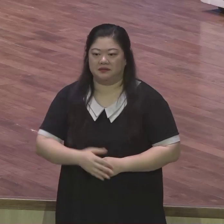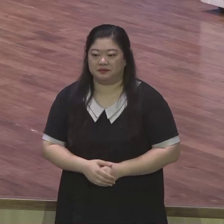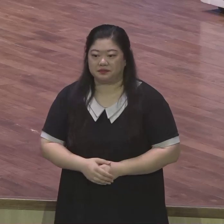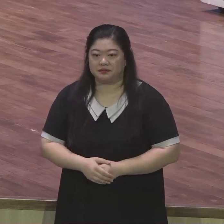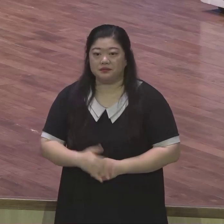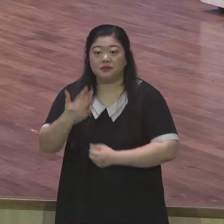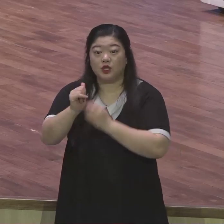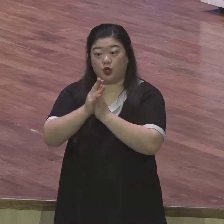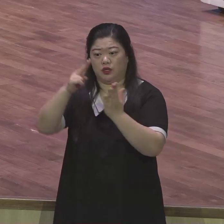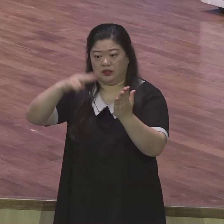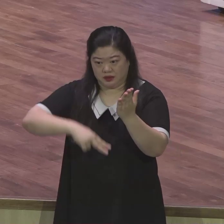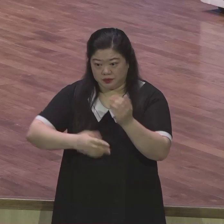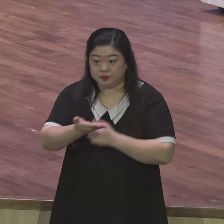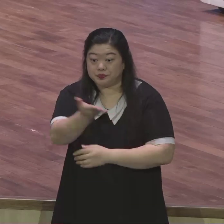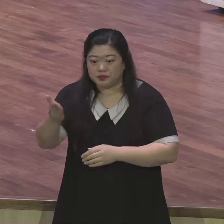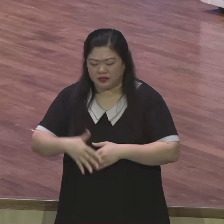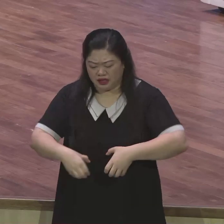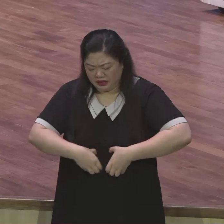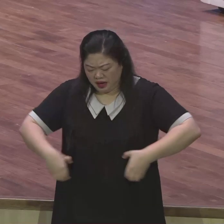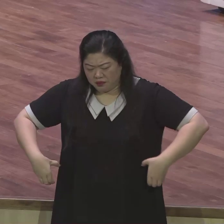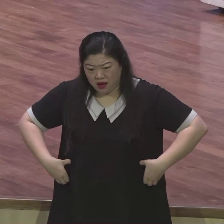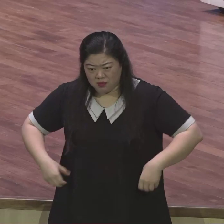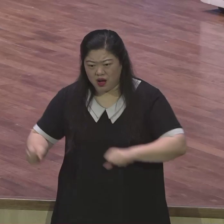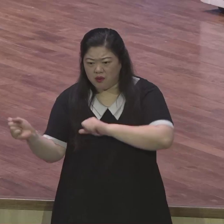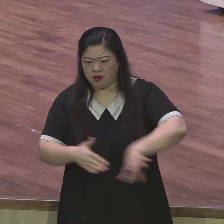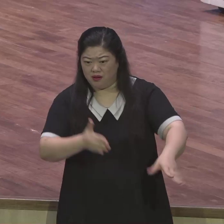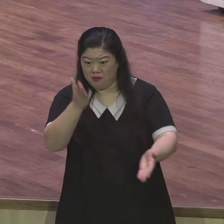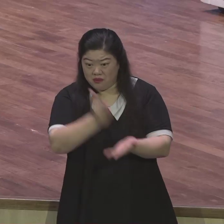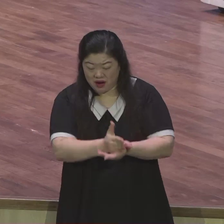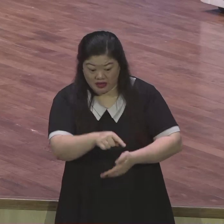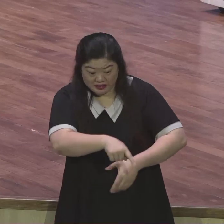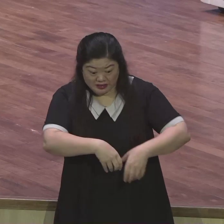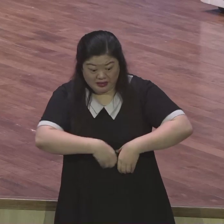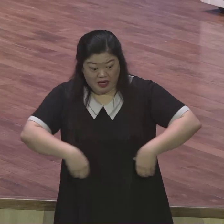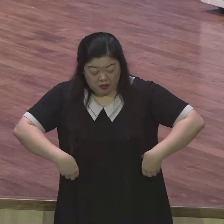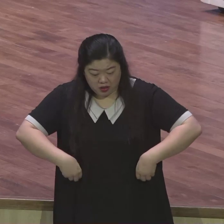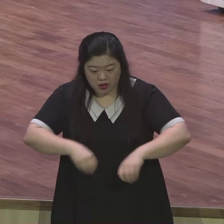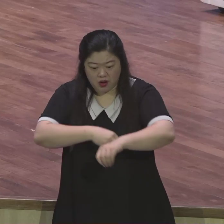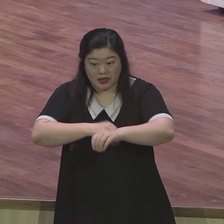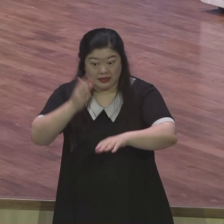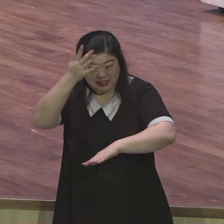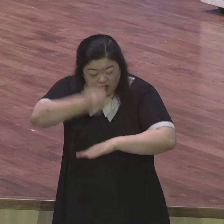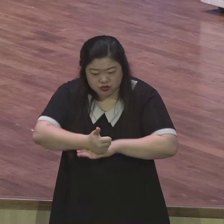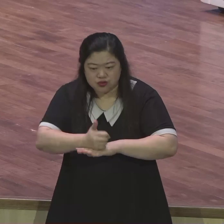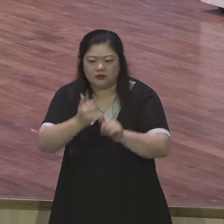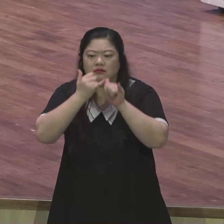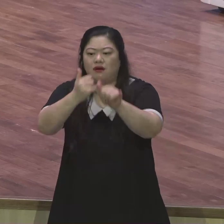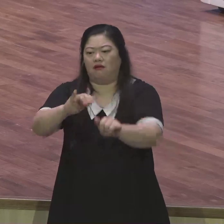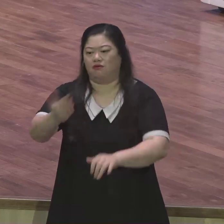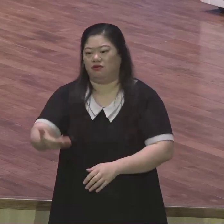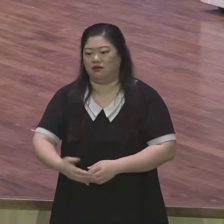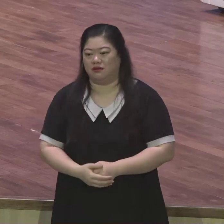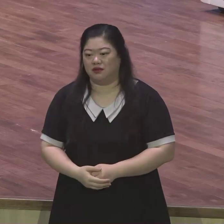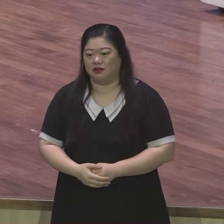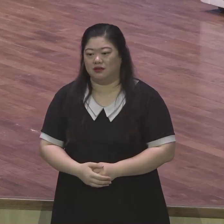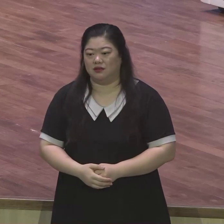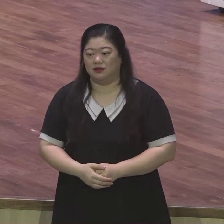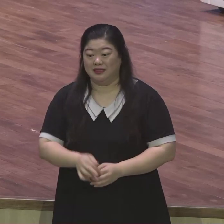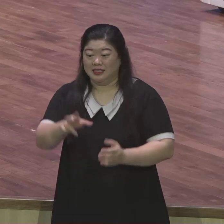담대함을 버리지 말라 이것이 큰 상을 얻게 하나니라 문제 오면 어려움 오면 더 하나님 바라보는